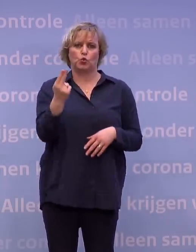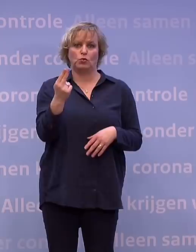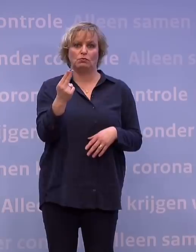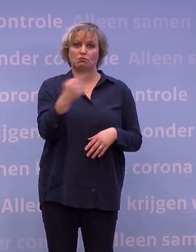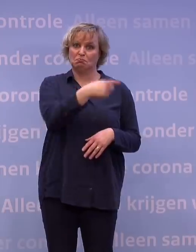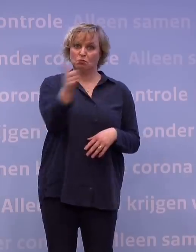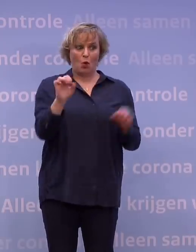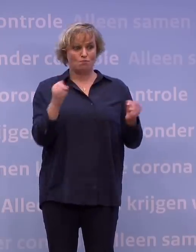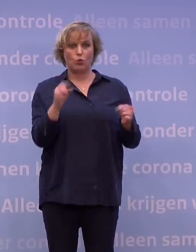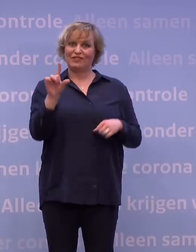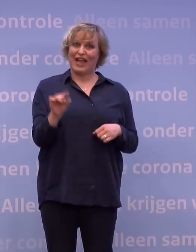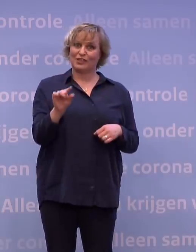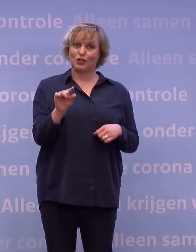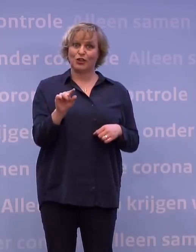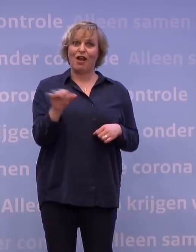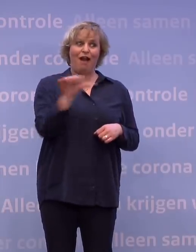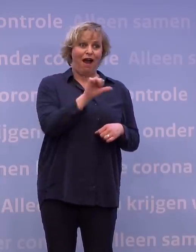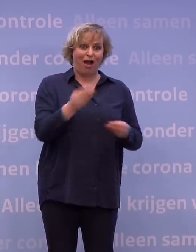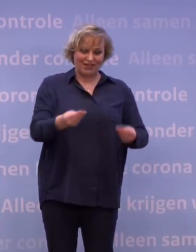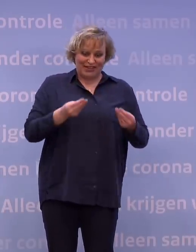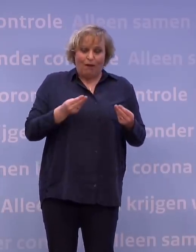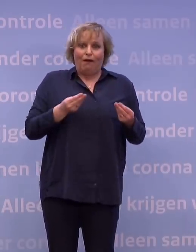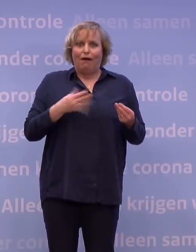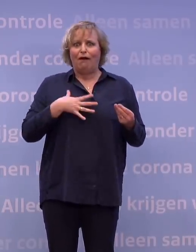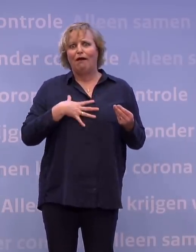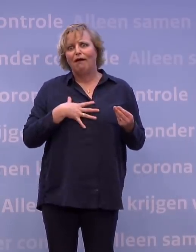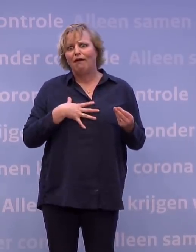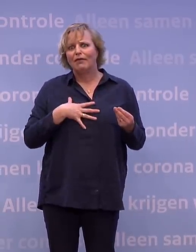moeite kost, kan voor een ander een wereld van verschil betekenen.